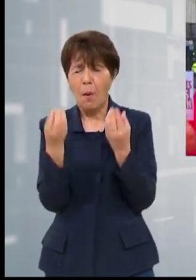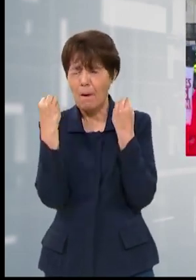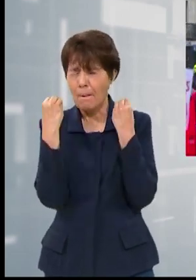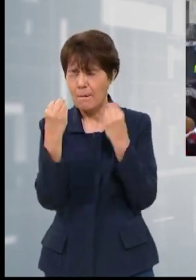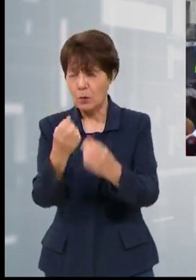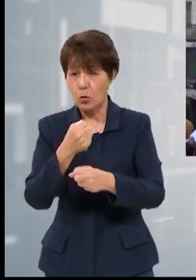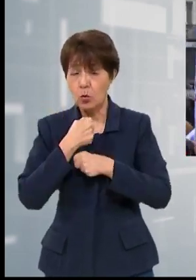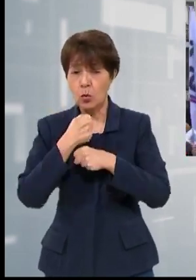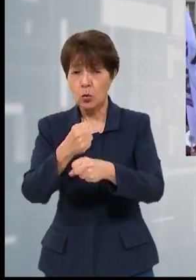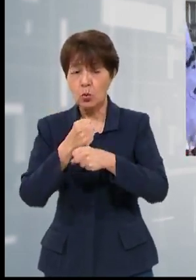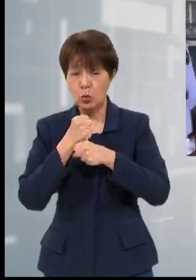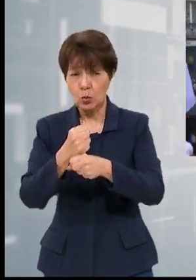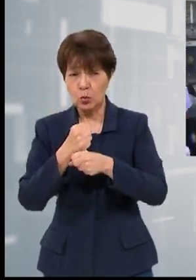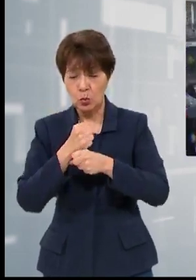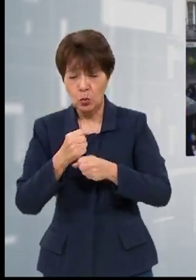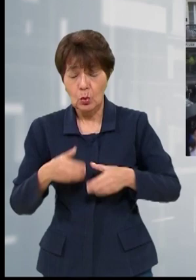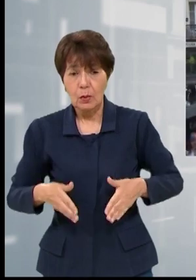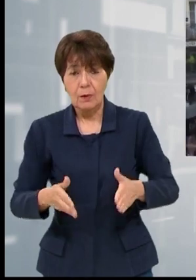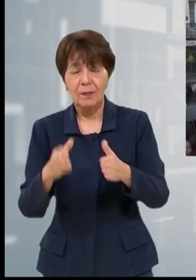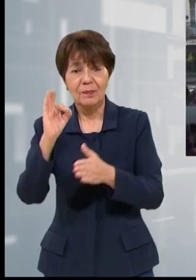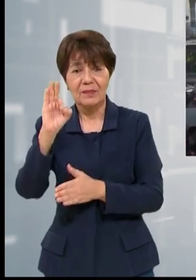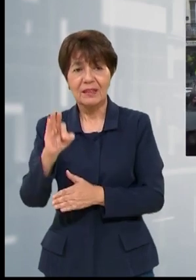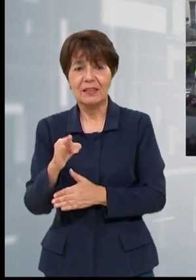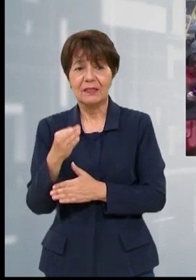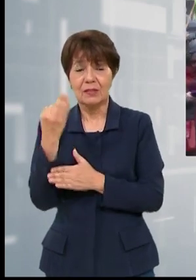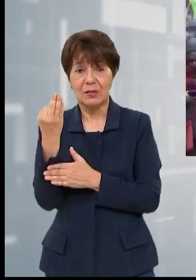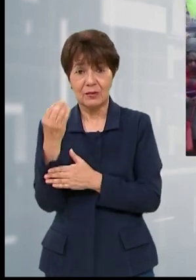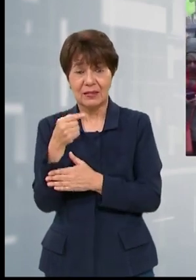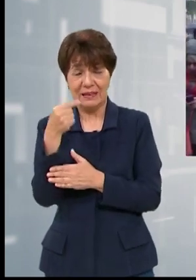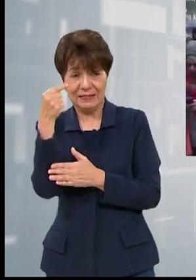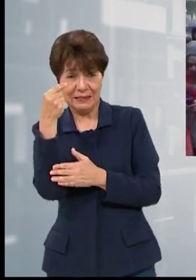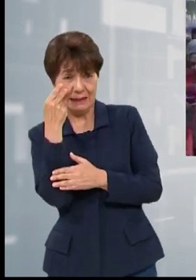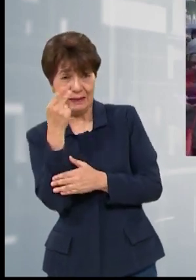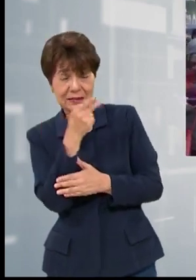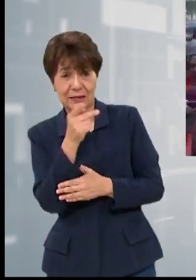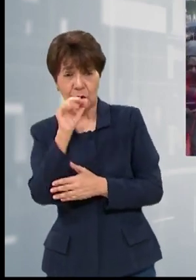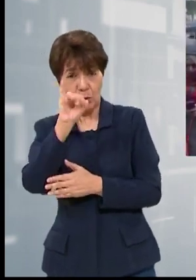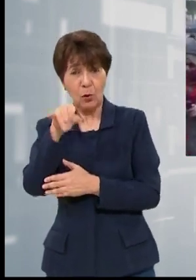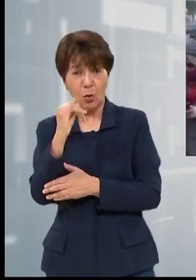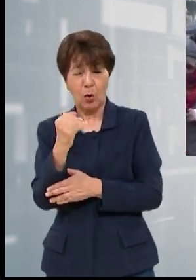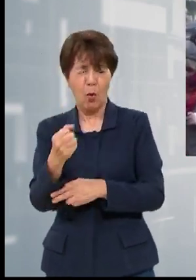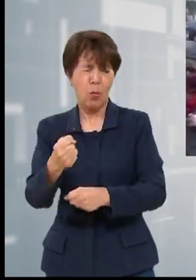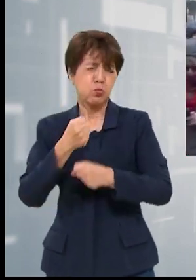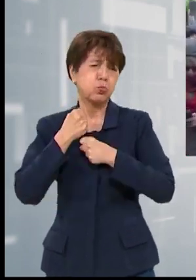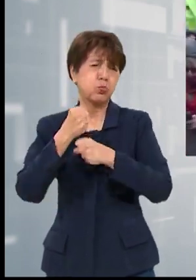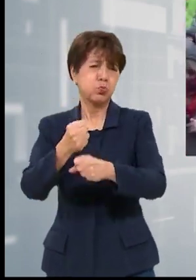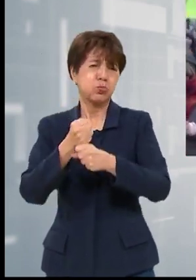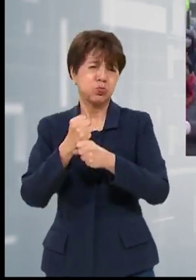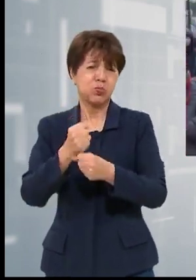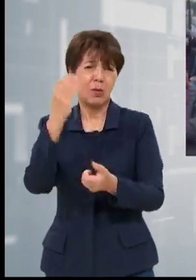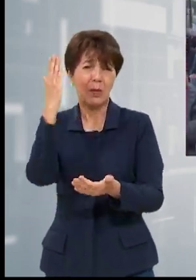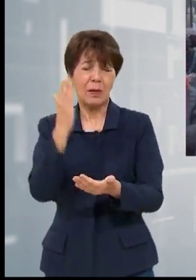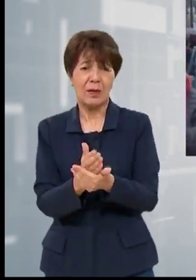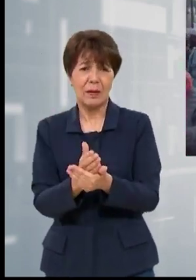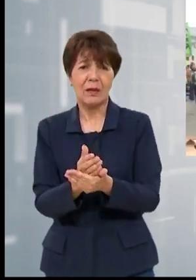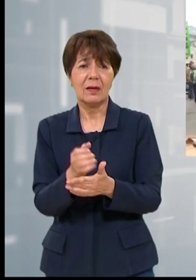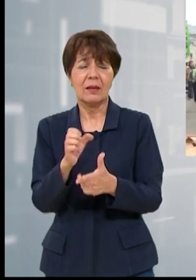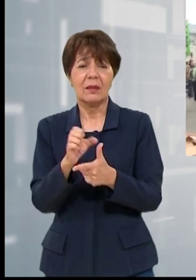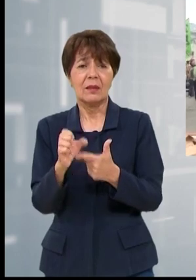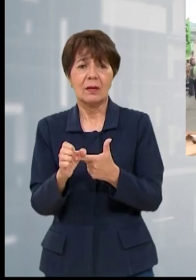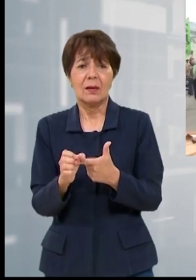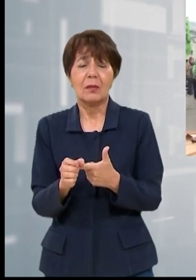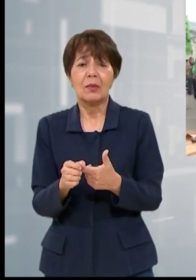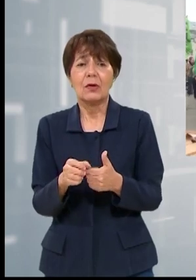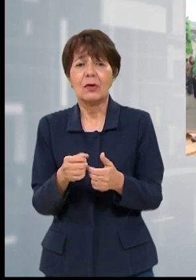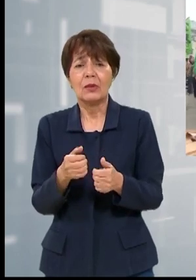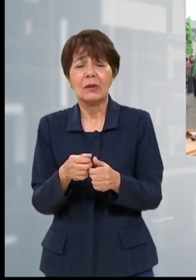manifestantes en las calles. Francia vive el jueves una jornada de protestas masivas contra el impopular retraso de la edad de